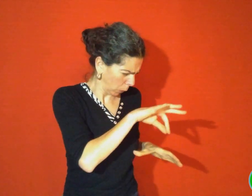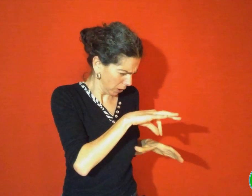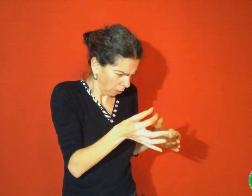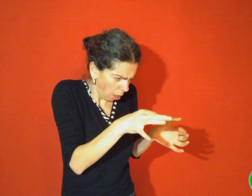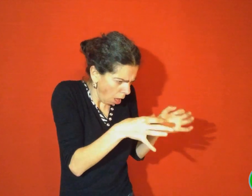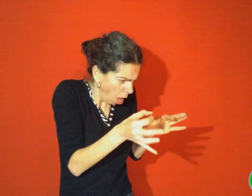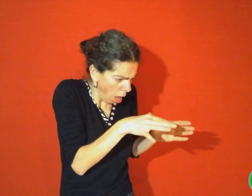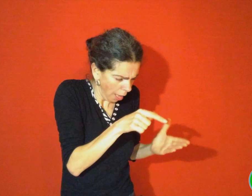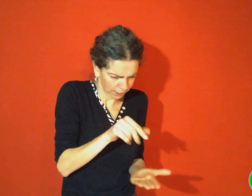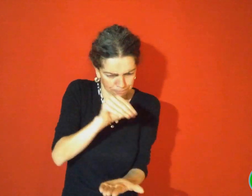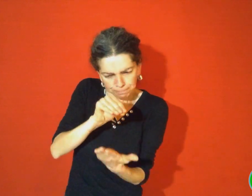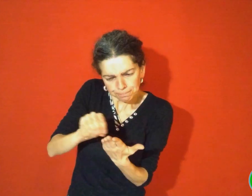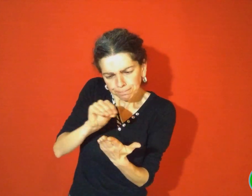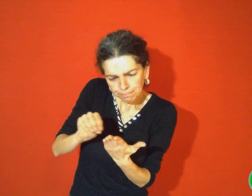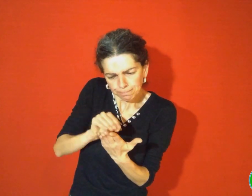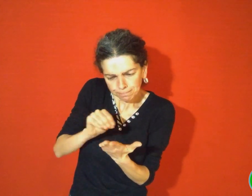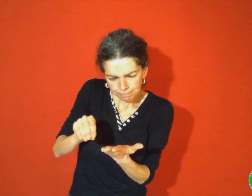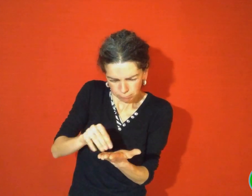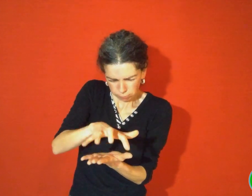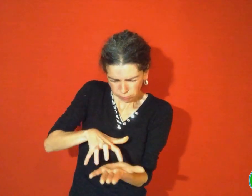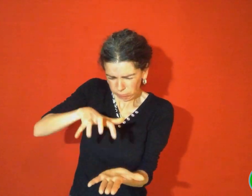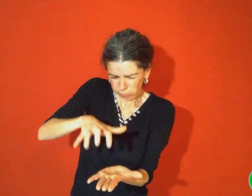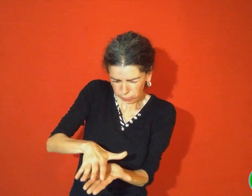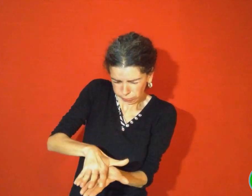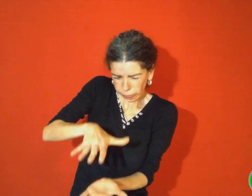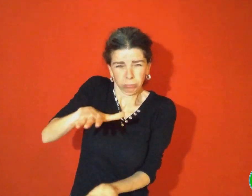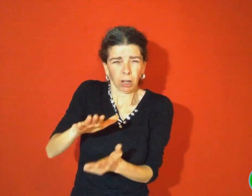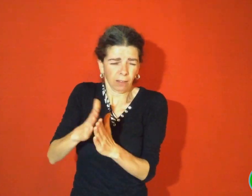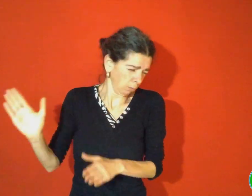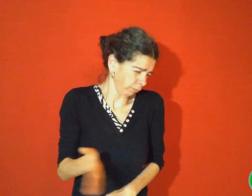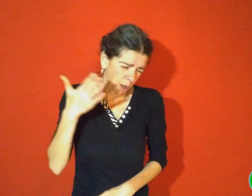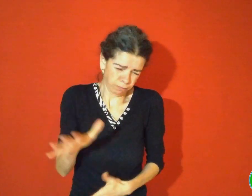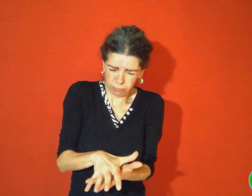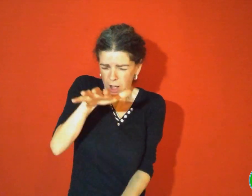et remplissait de ses nouvelles recettes des livres et des livres de cuisine.